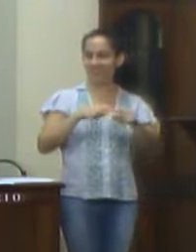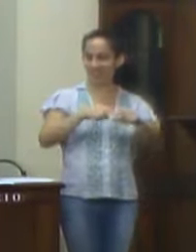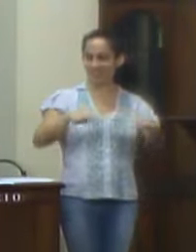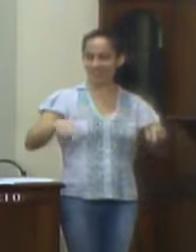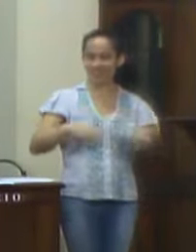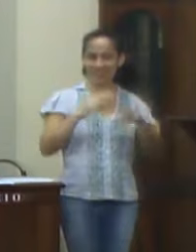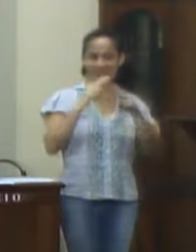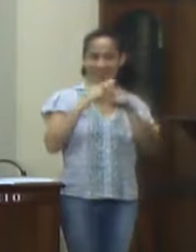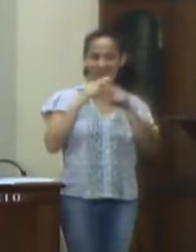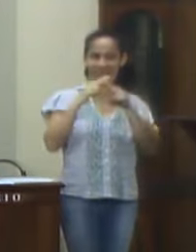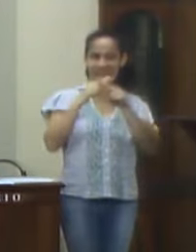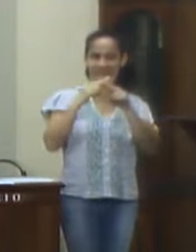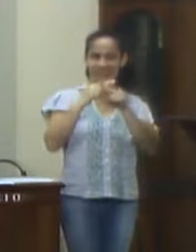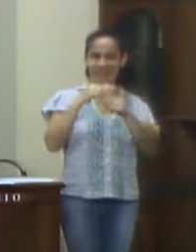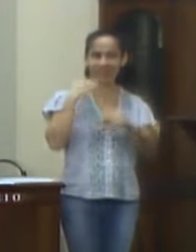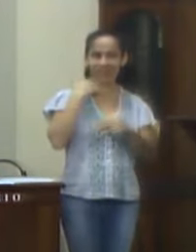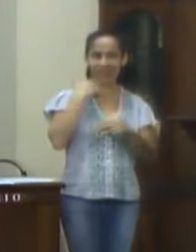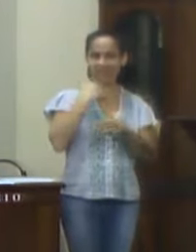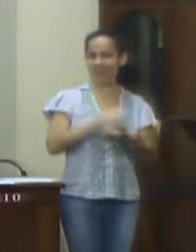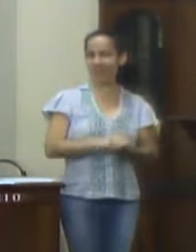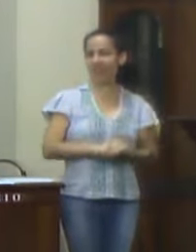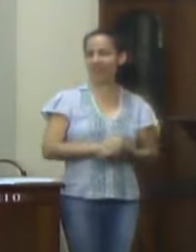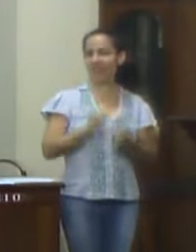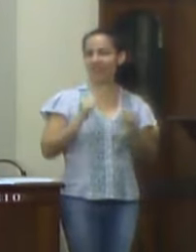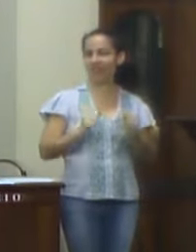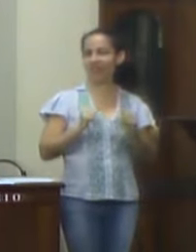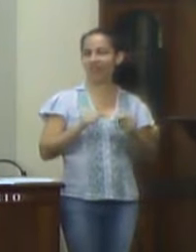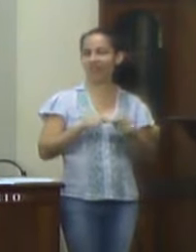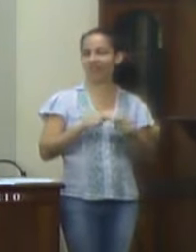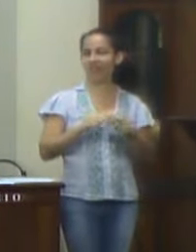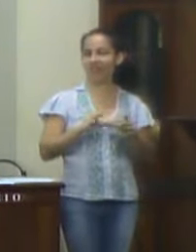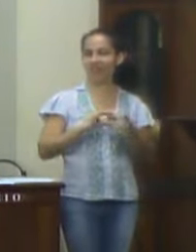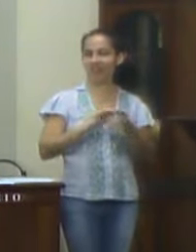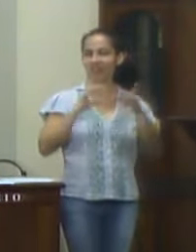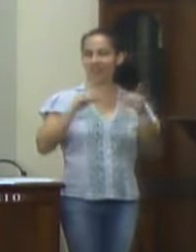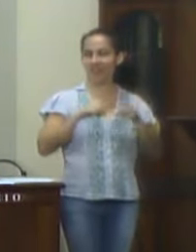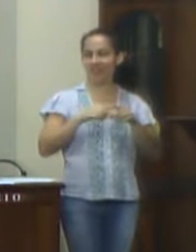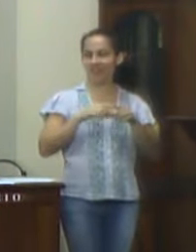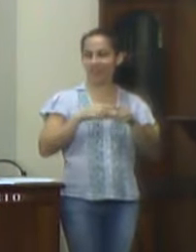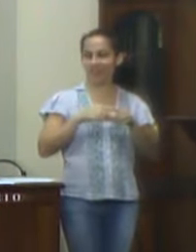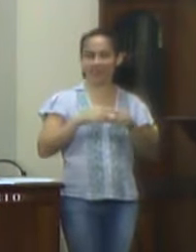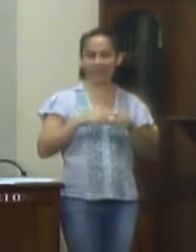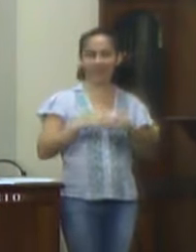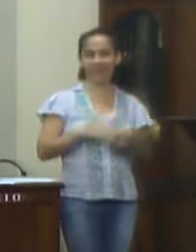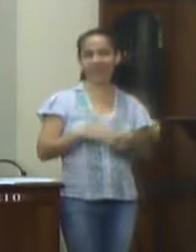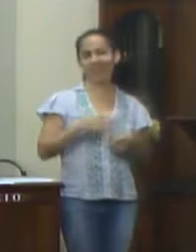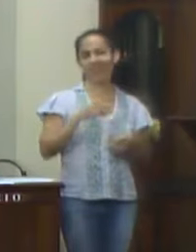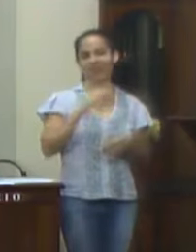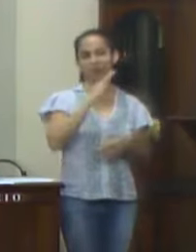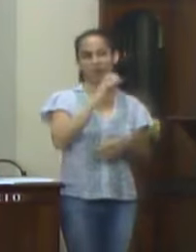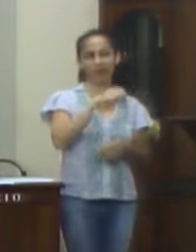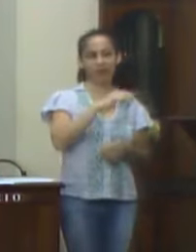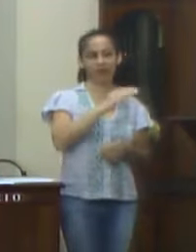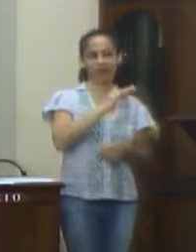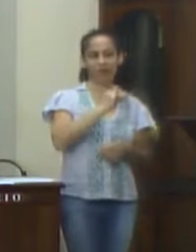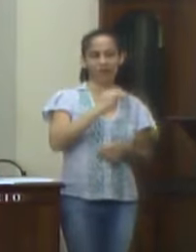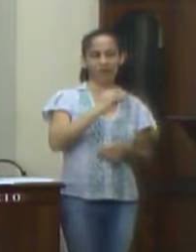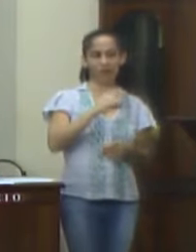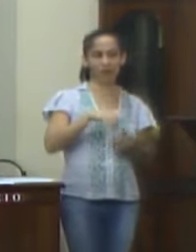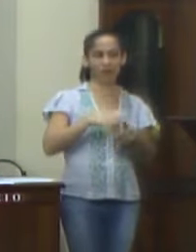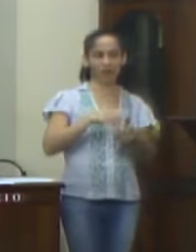Econômica Federal possa conceder os mesmos benefícios dados aos funcionários